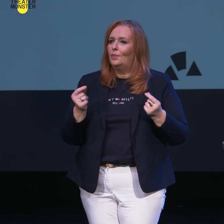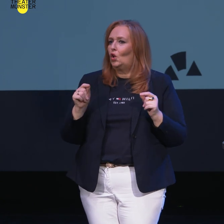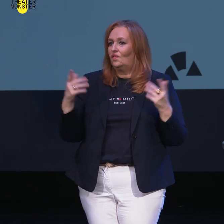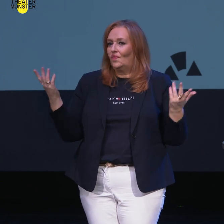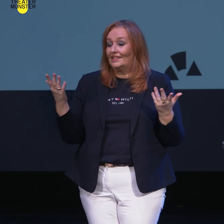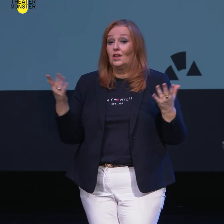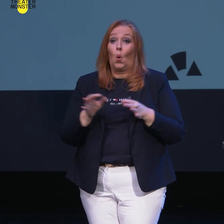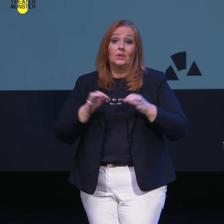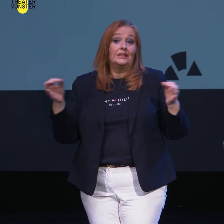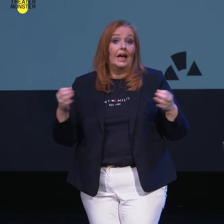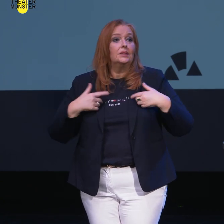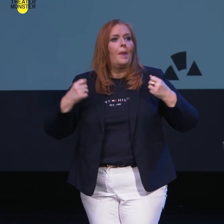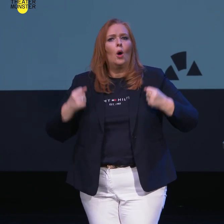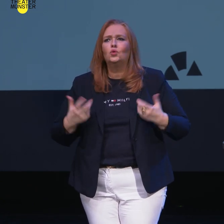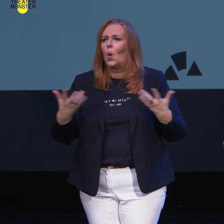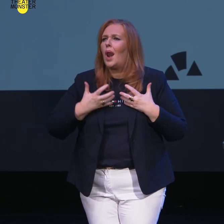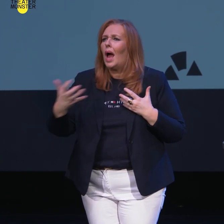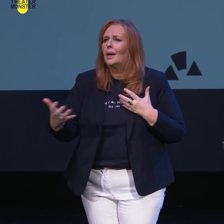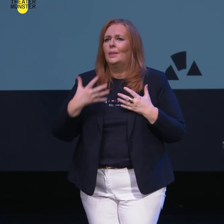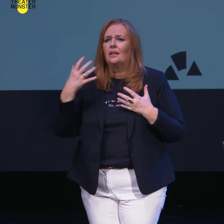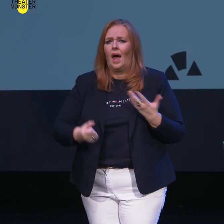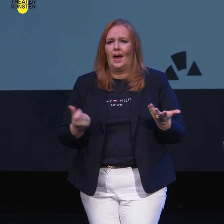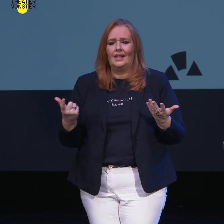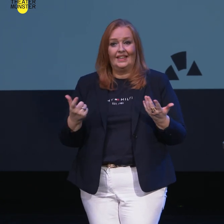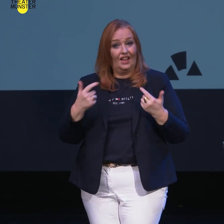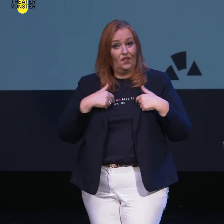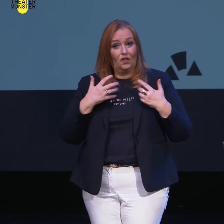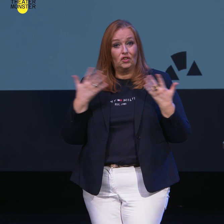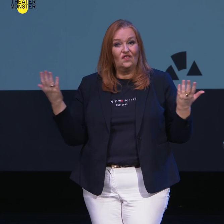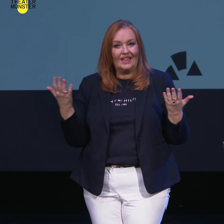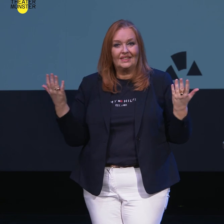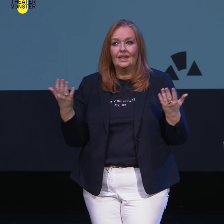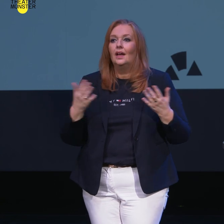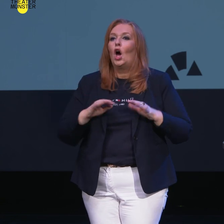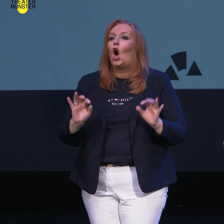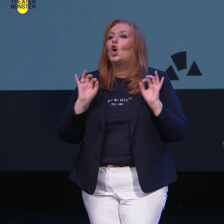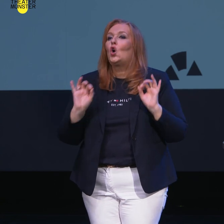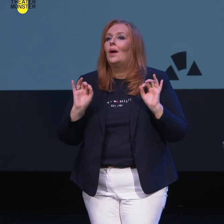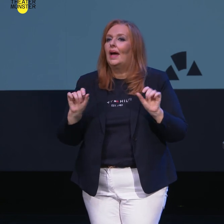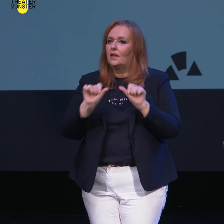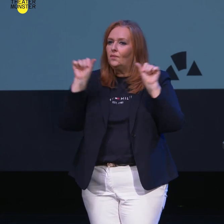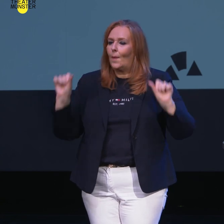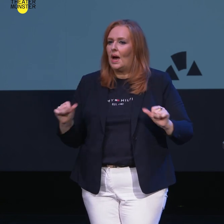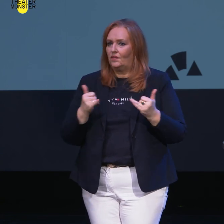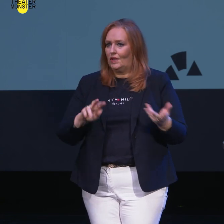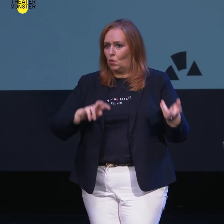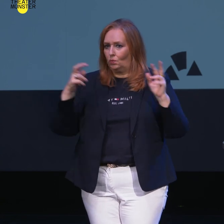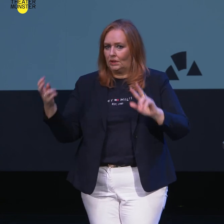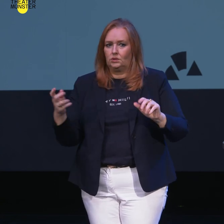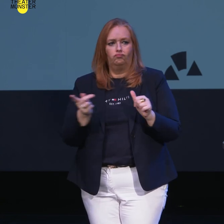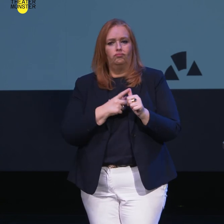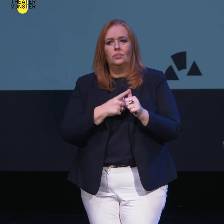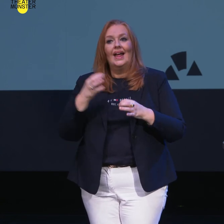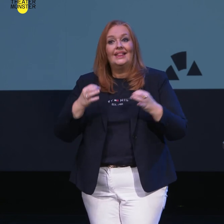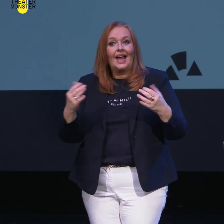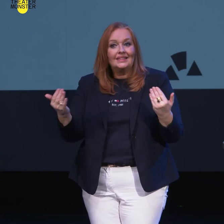Das ist ein großer Satz und eine große Behauptung. Für uns wollen wir das am liebsten mit konkreten Formaten umsetzen. Auf der einen Seite mit